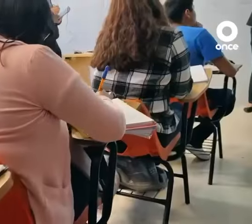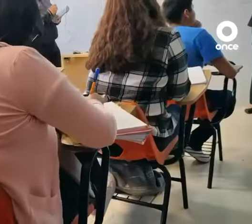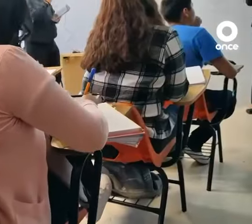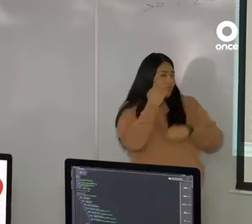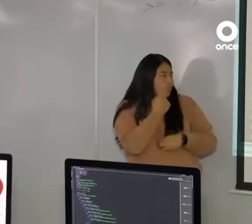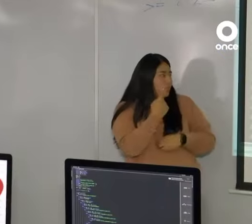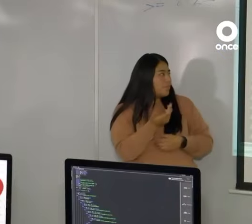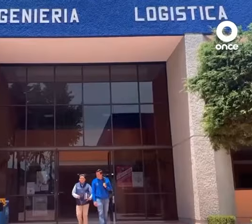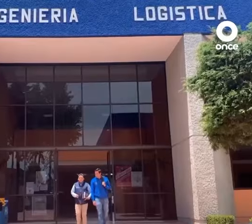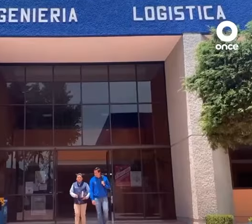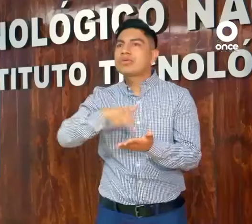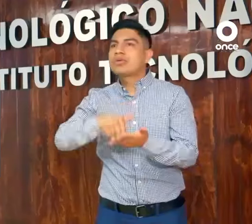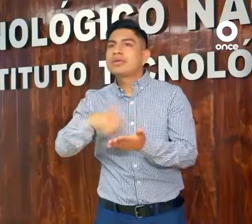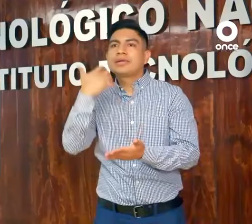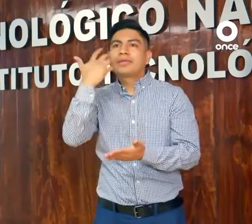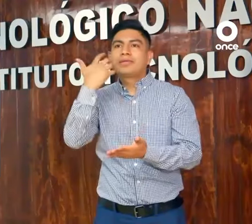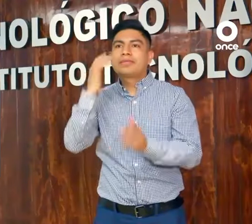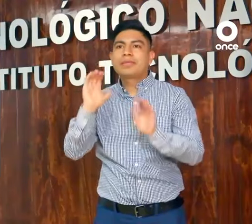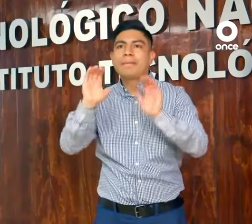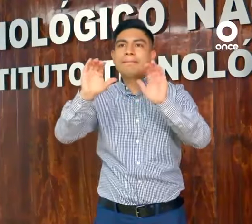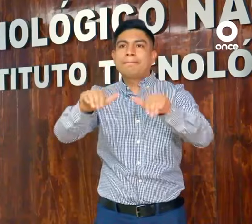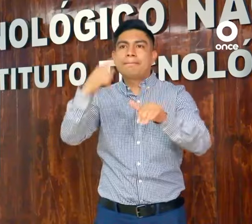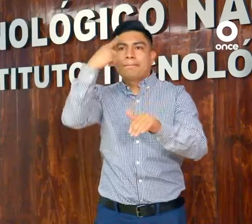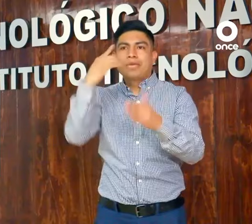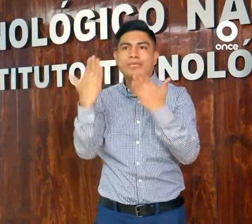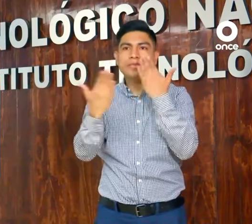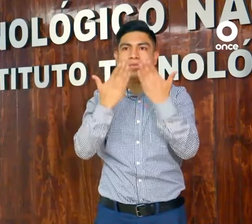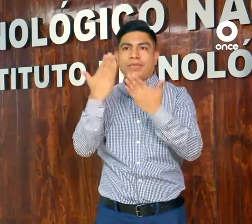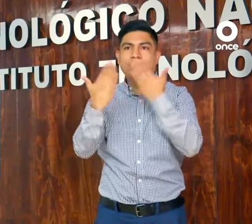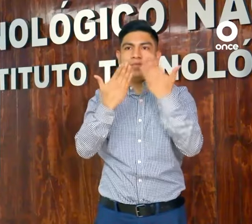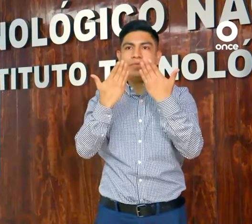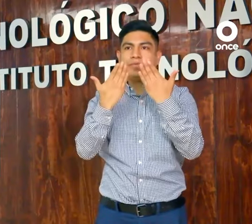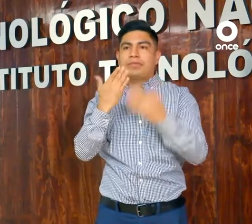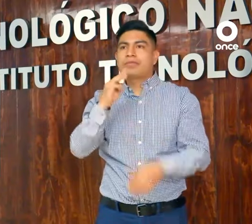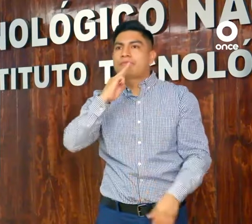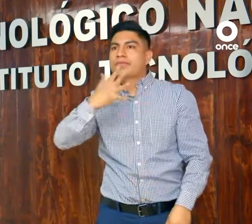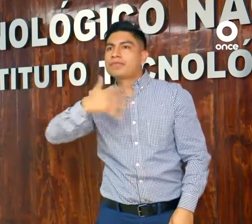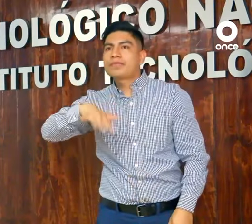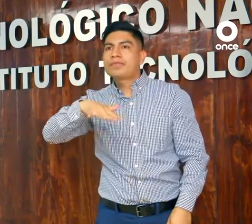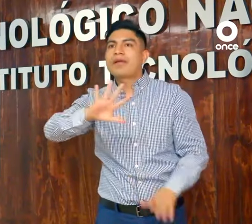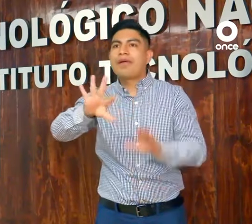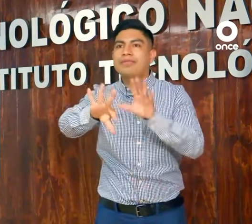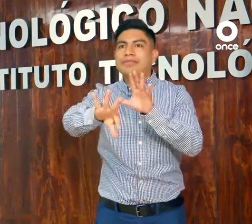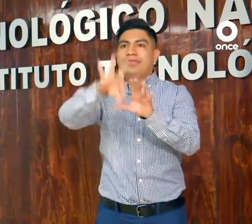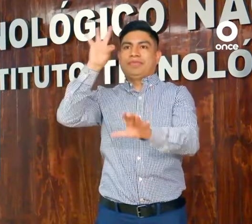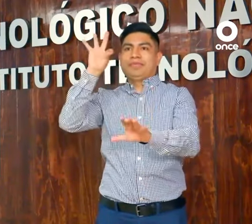excelencia académica. Mi mamá estuvo buscando hasta que encontró al Instituto